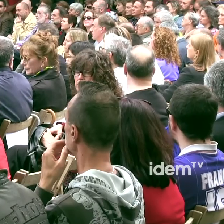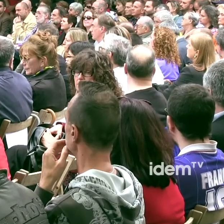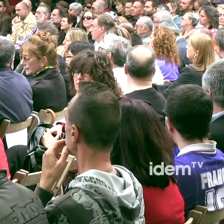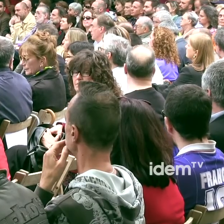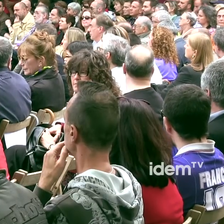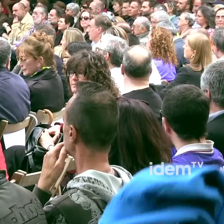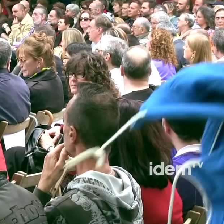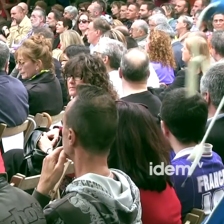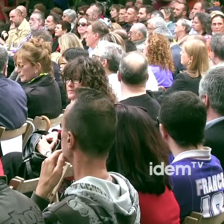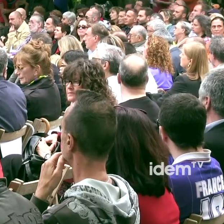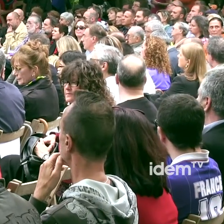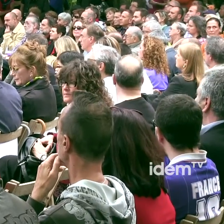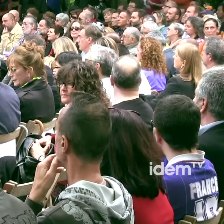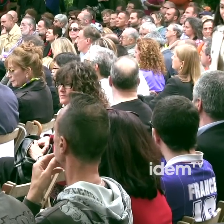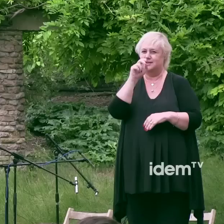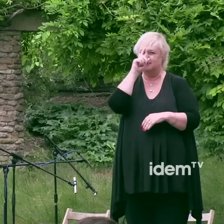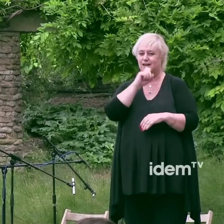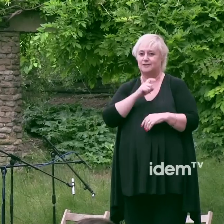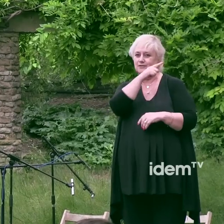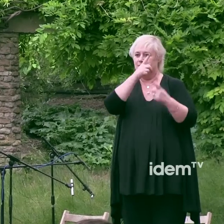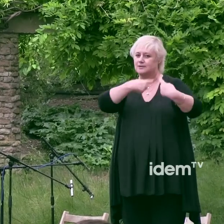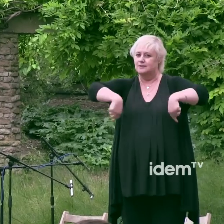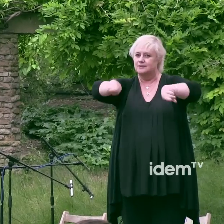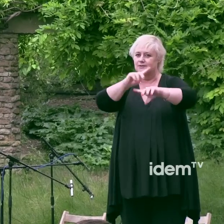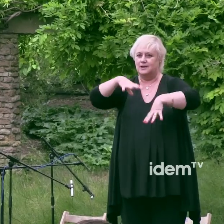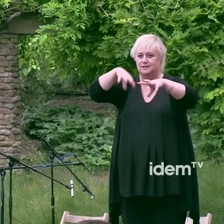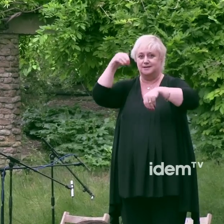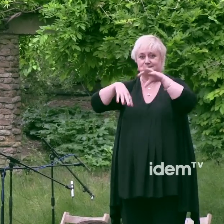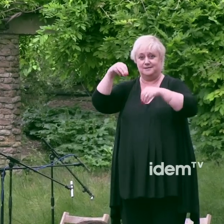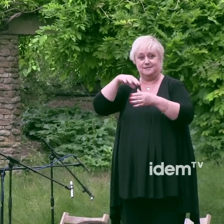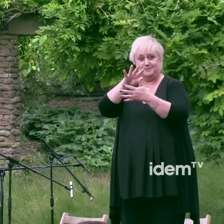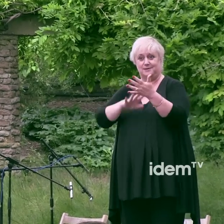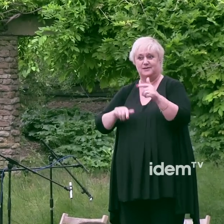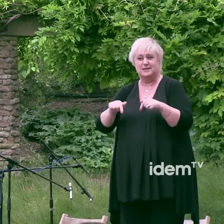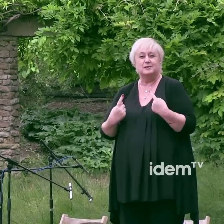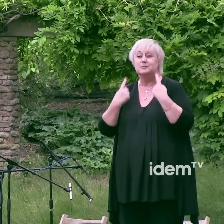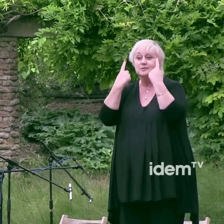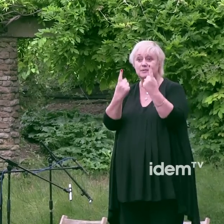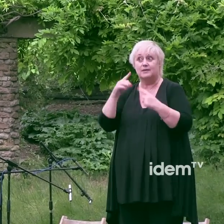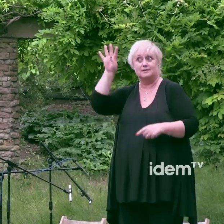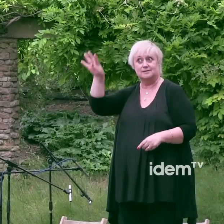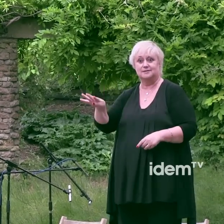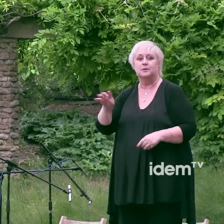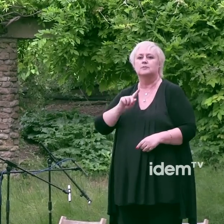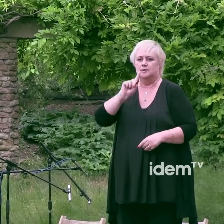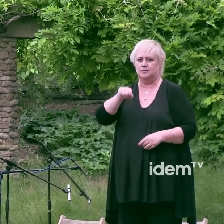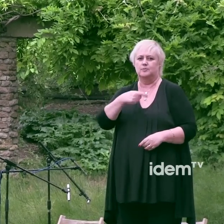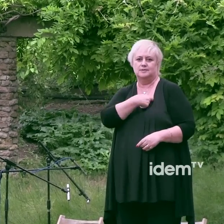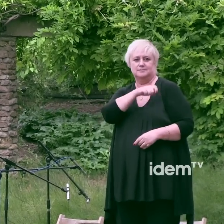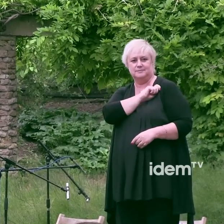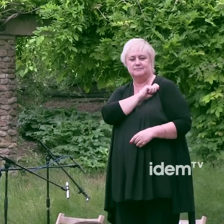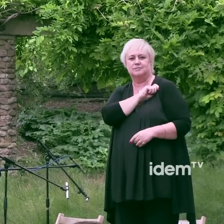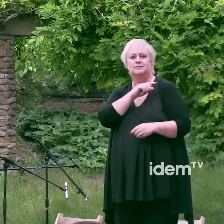fa 20 anys d'aquell primer memorial a l'Avinguda de la Catedral de Barcelona. Va ser el primer cop que a Catalunya i també a l'estat espanyol es